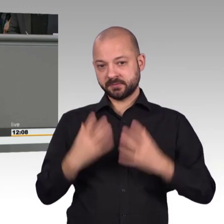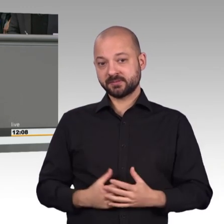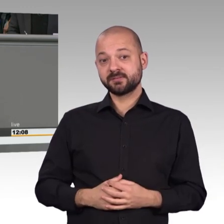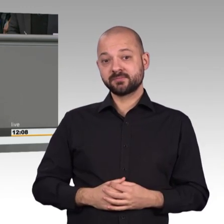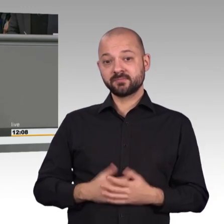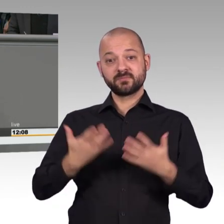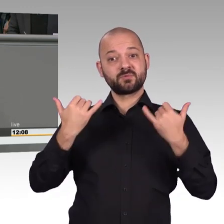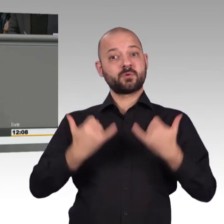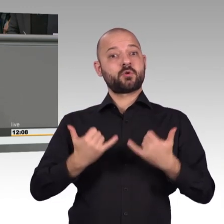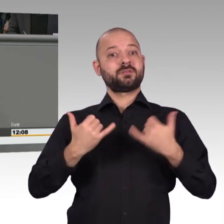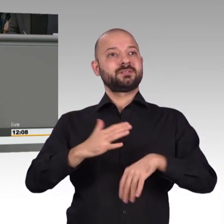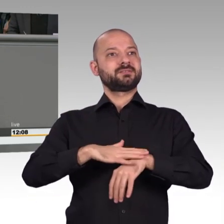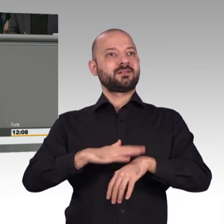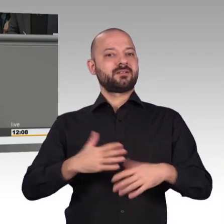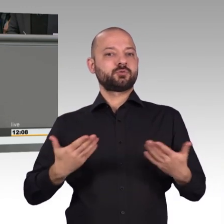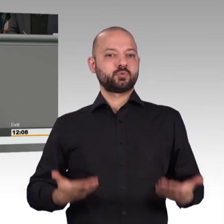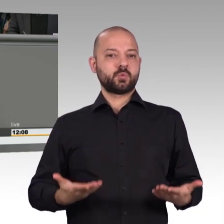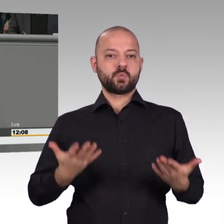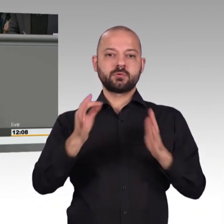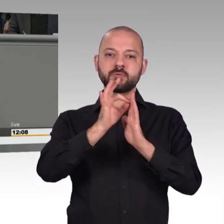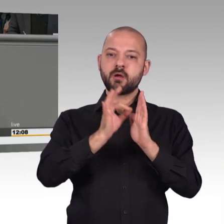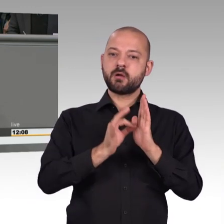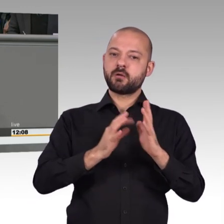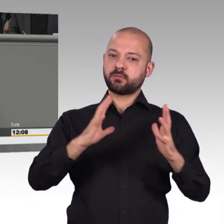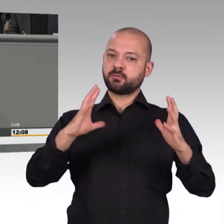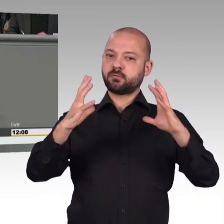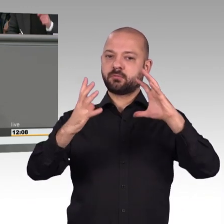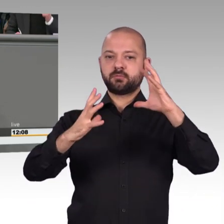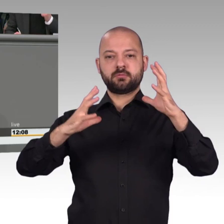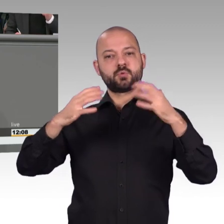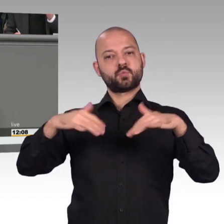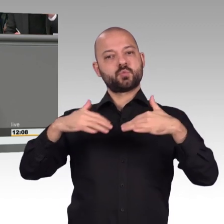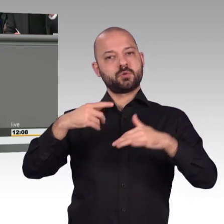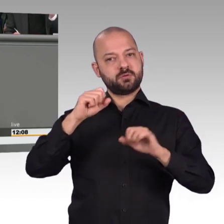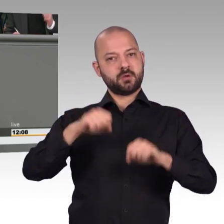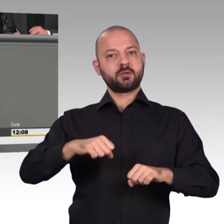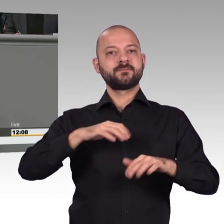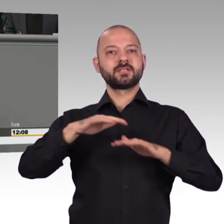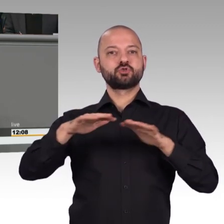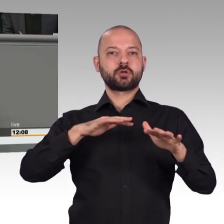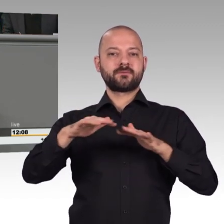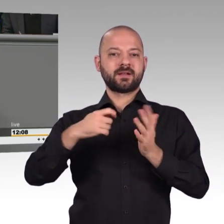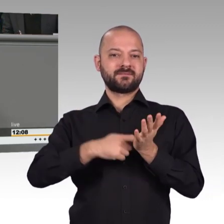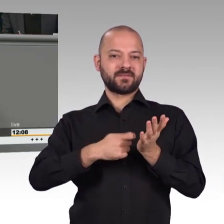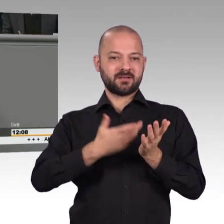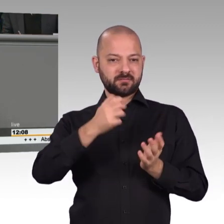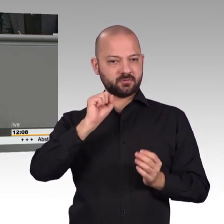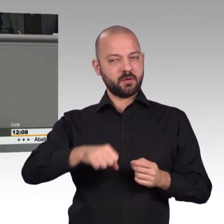zum Mittel der Auseinandersetzung. Sie sollten allerdings in Ihrem Antrag nicht den